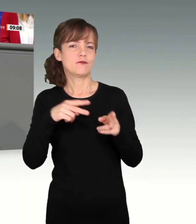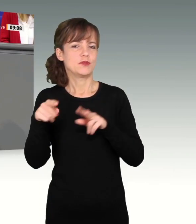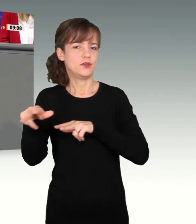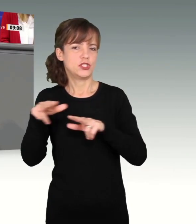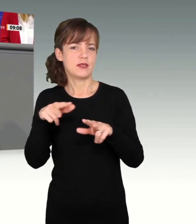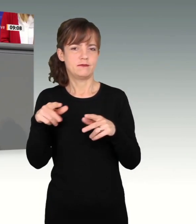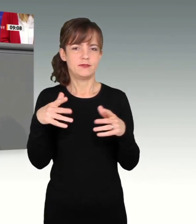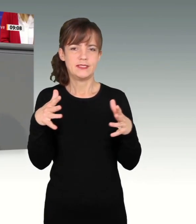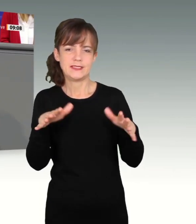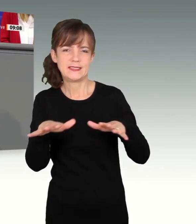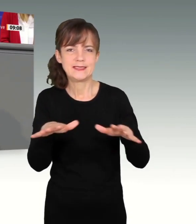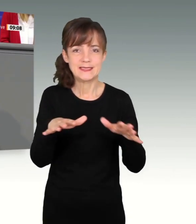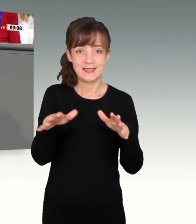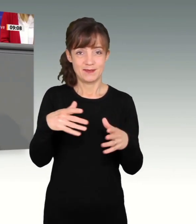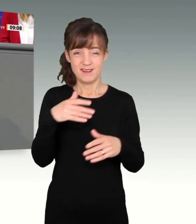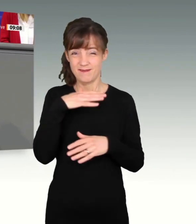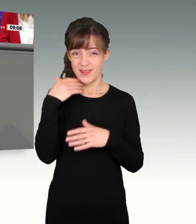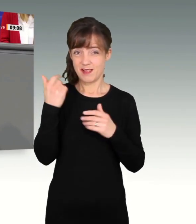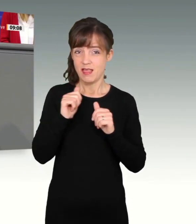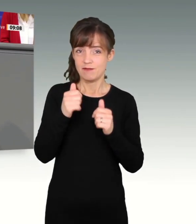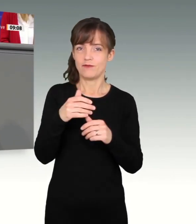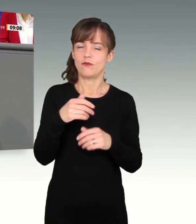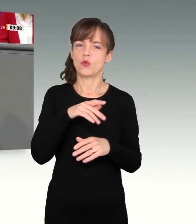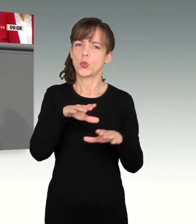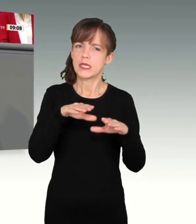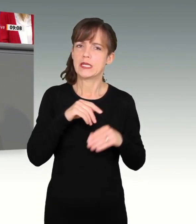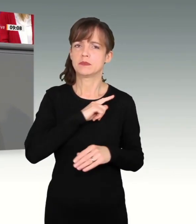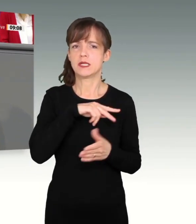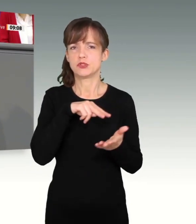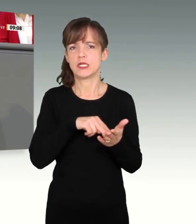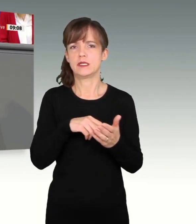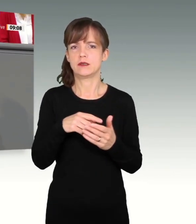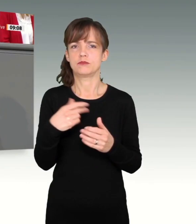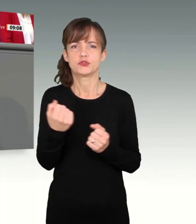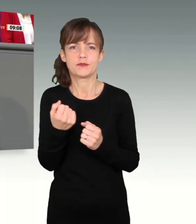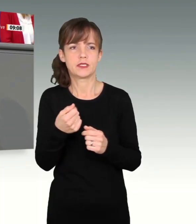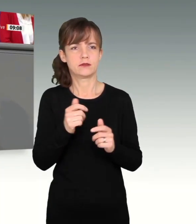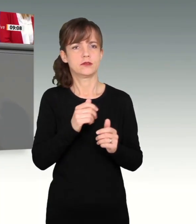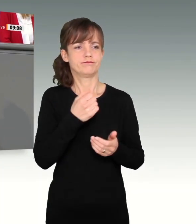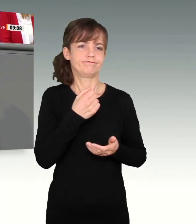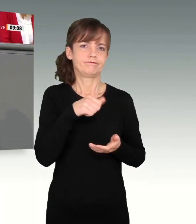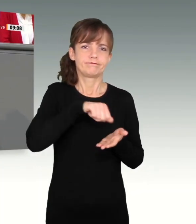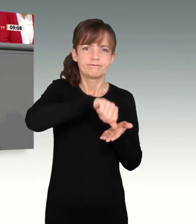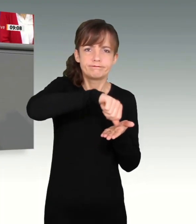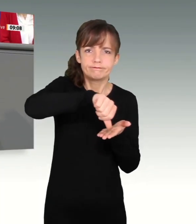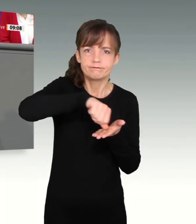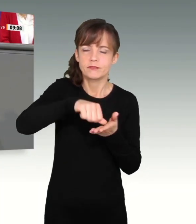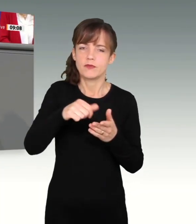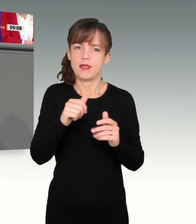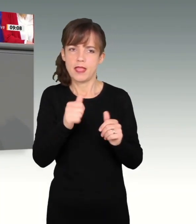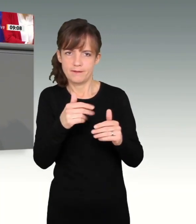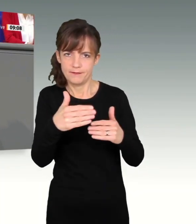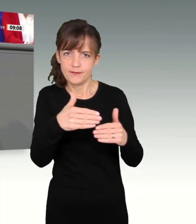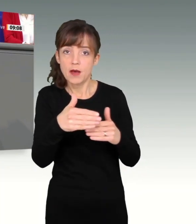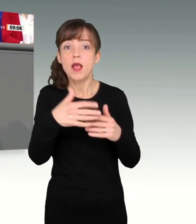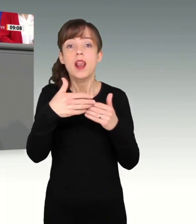Die zahlreichen Hilfen für Unternehmen, Selbstständige und Beschäftige überbrücken die schwere Zeit. Aber langfristig wirken sie nur, wenn